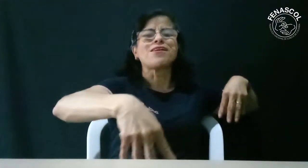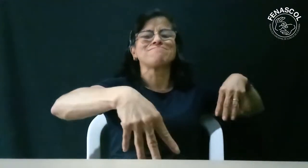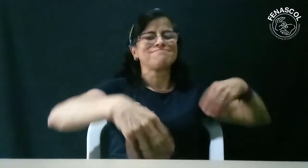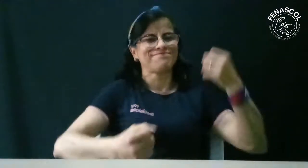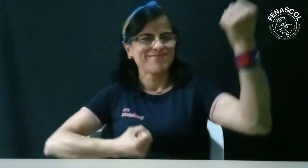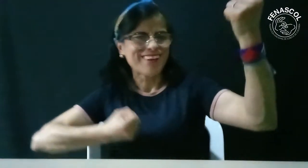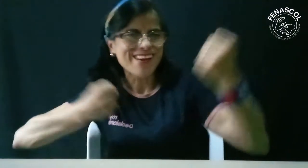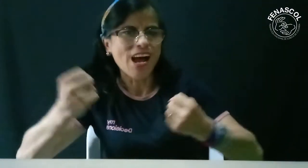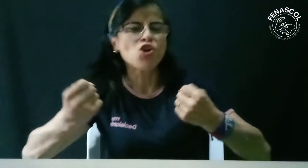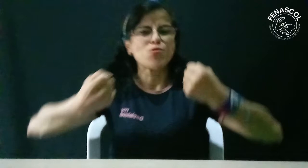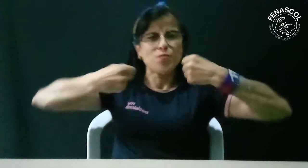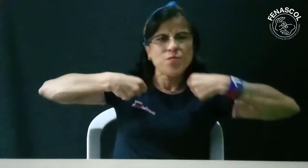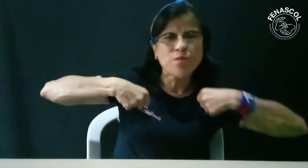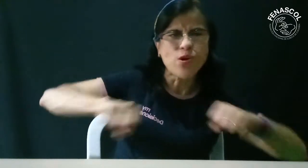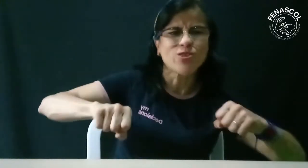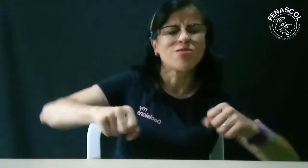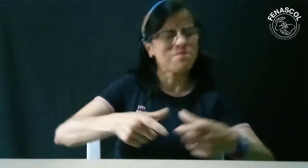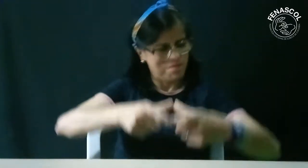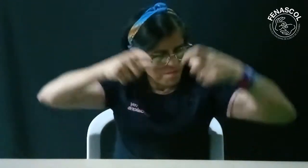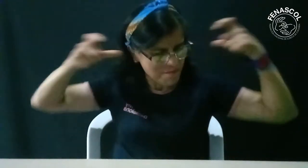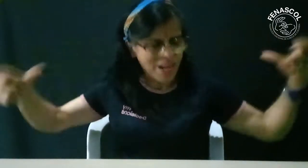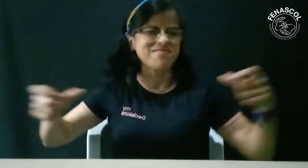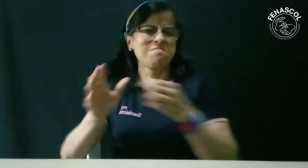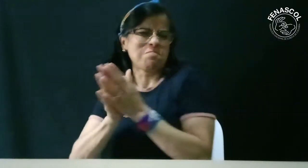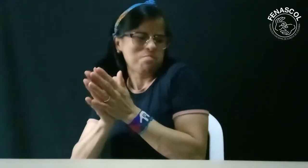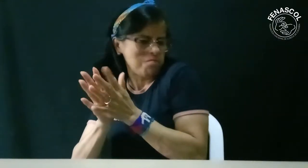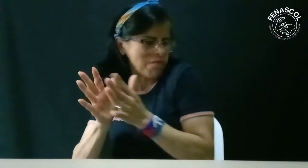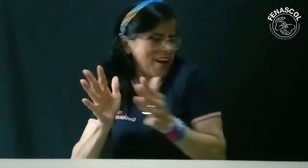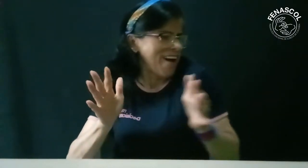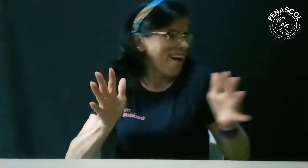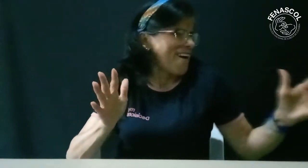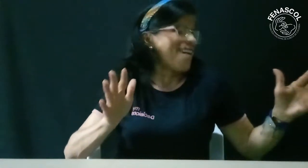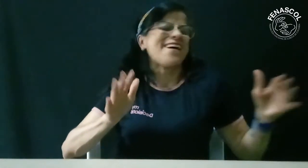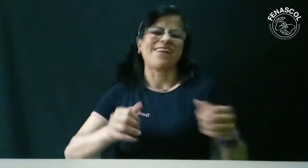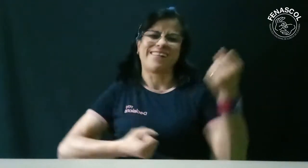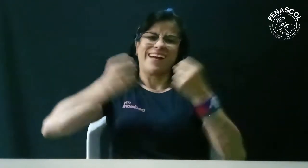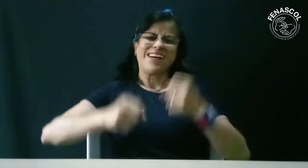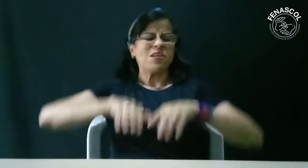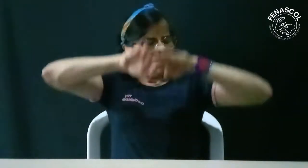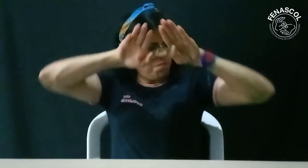Un plantón con todo tipo de vehículos, carros, motos, que seamos muchos.